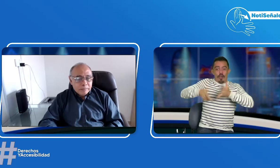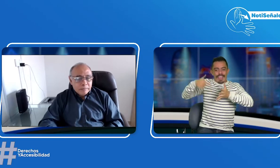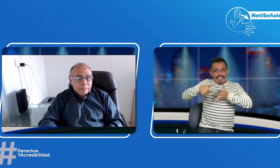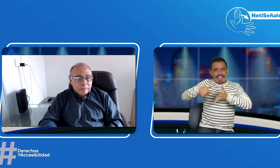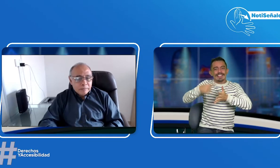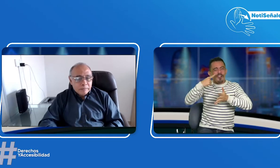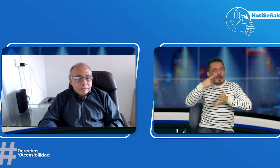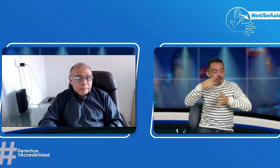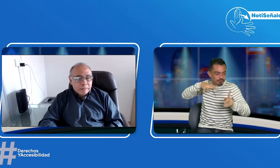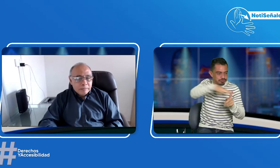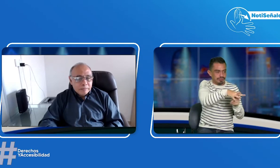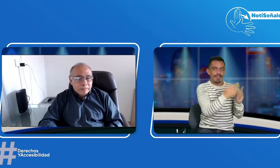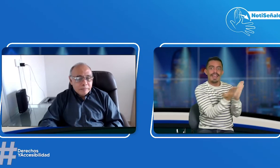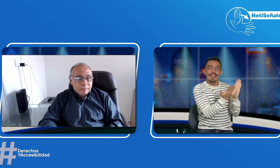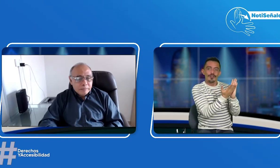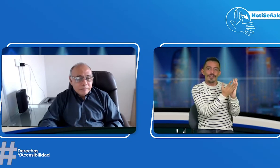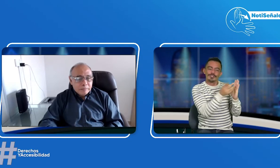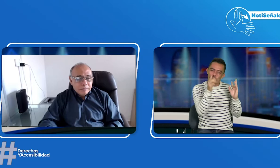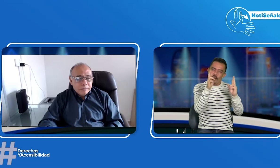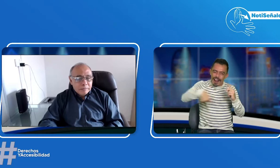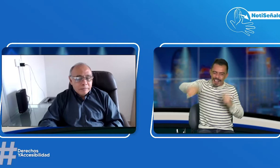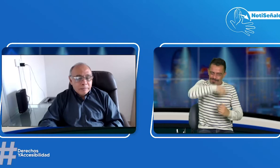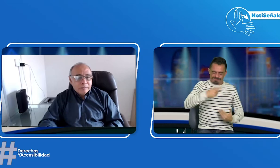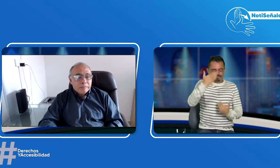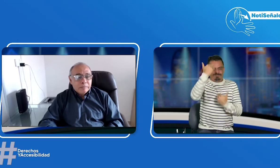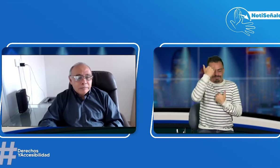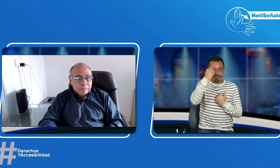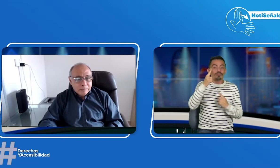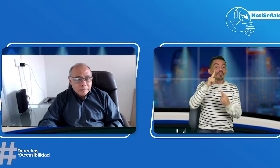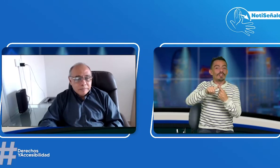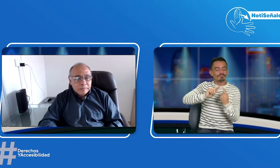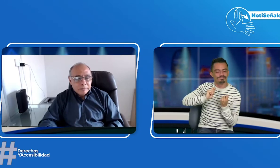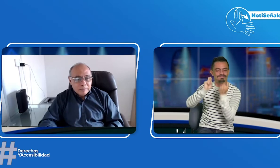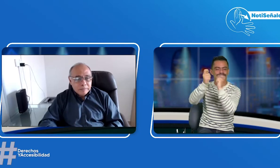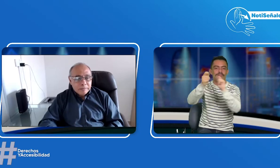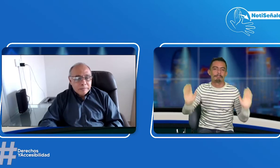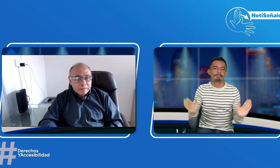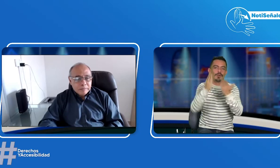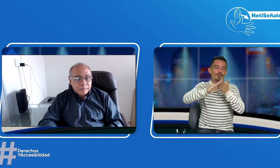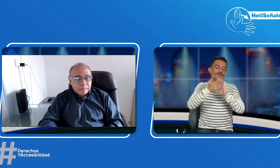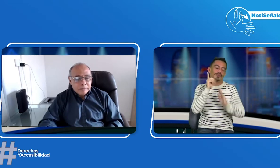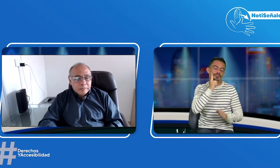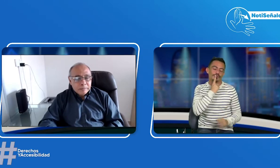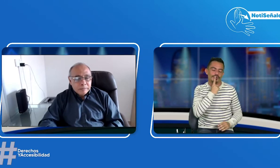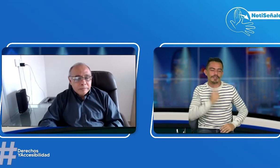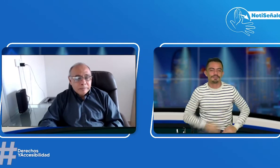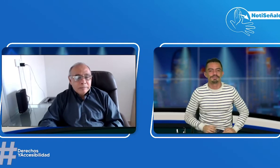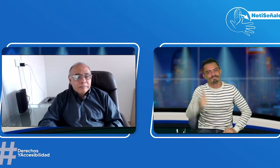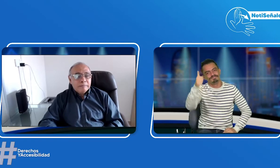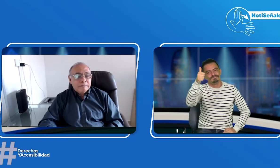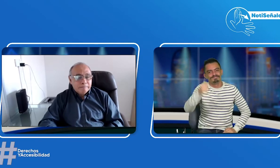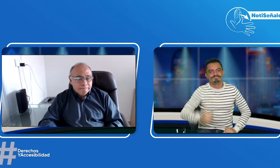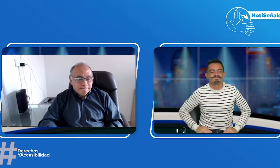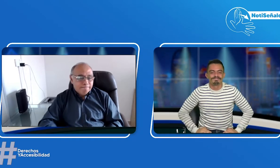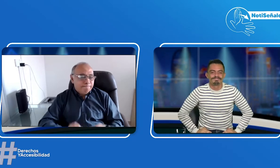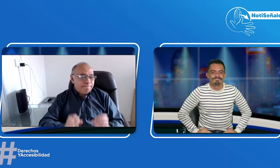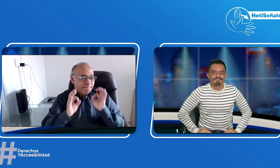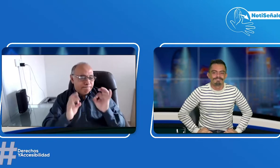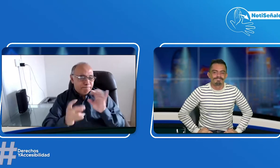Usamos las redes sociales para diferentes cosas pues usemos también para seguir en este tema y que tengamos un mejor ambiente de educación para las personas